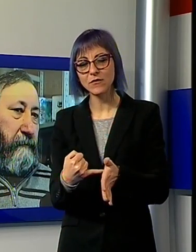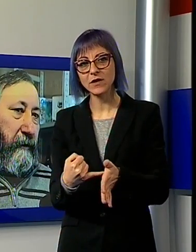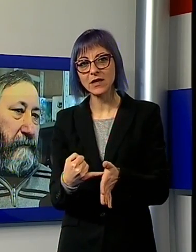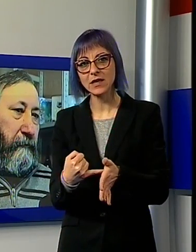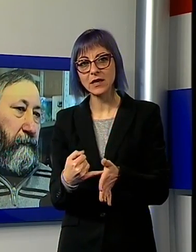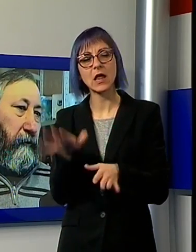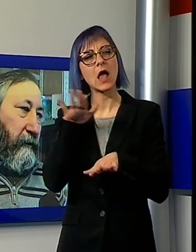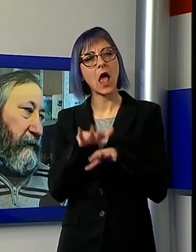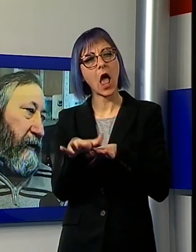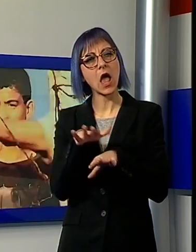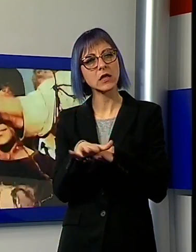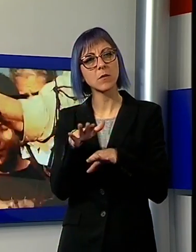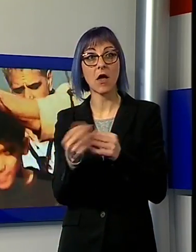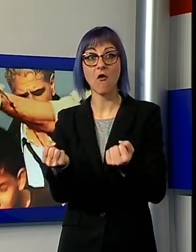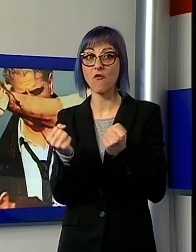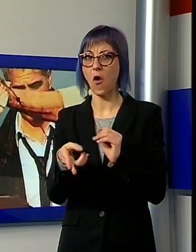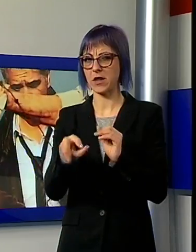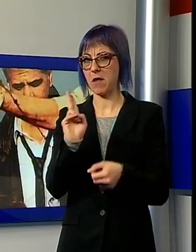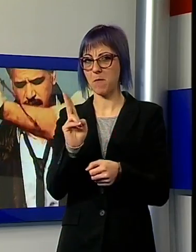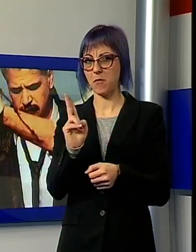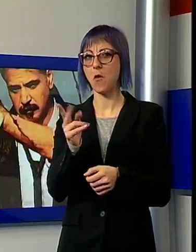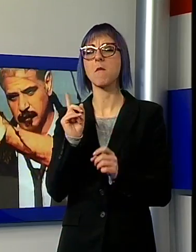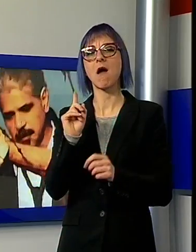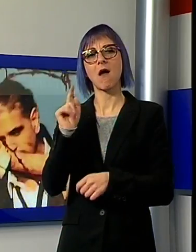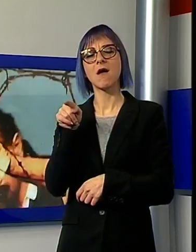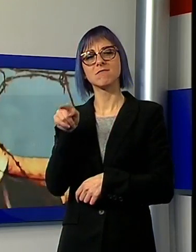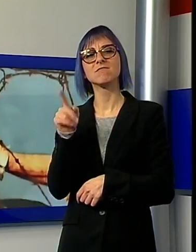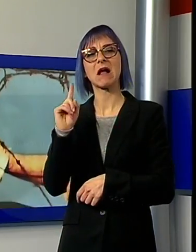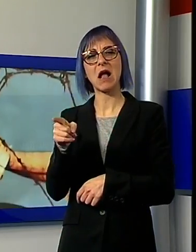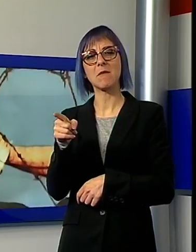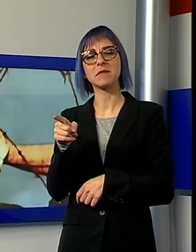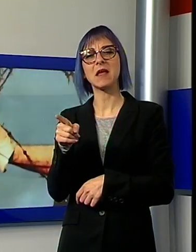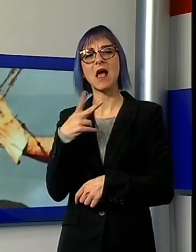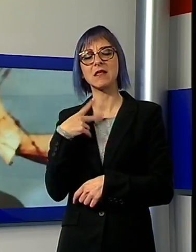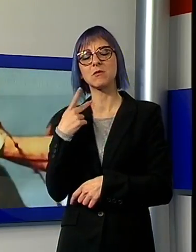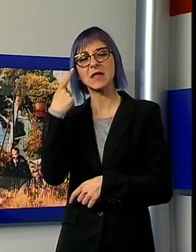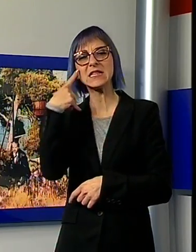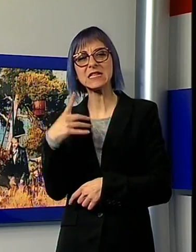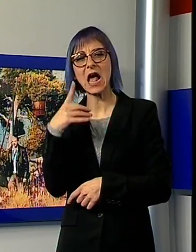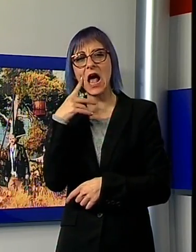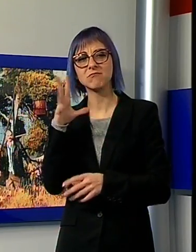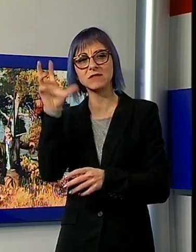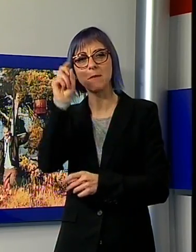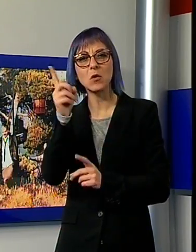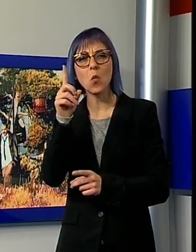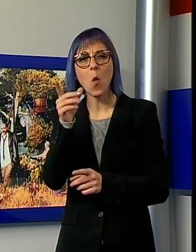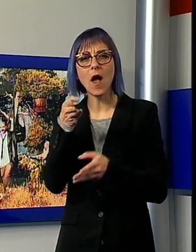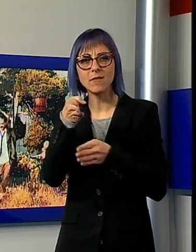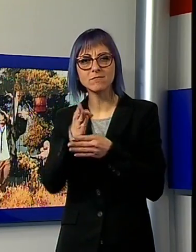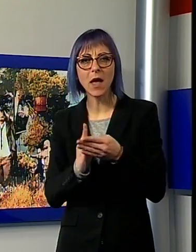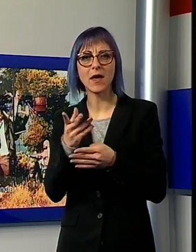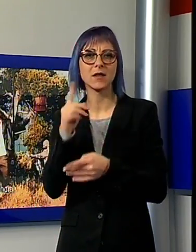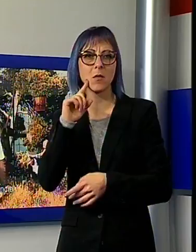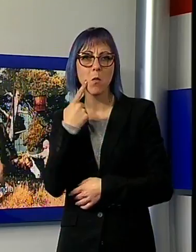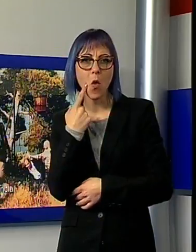sicuramente è un'esperienza più forte delle altre, riuscirà a tirarne fuori un qualcosa di buono. Magari darà voce a chi è insieme